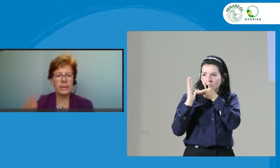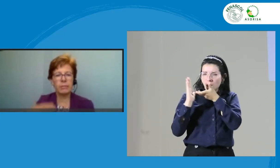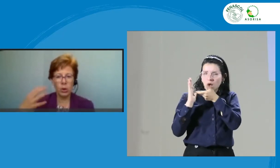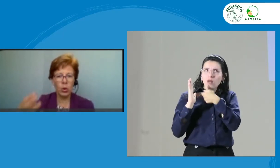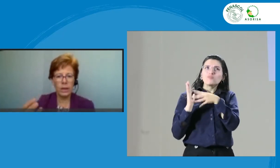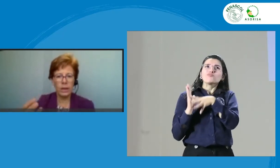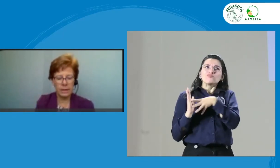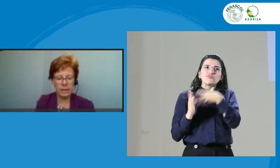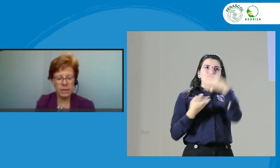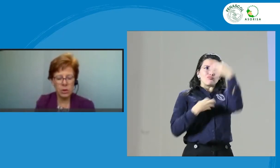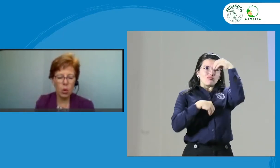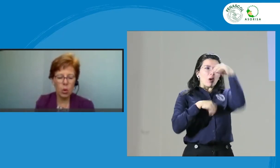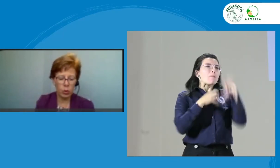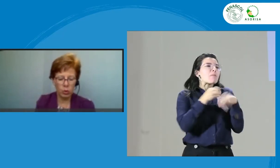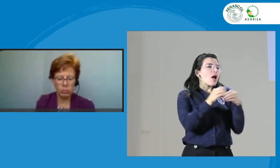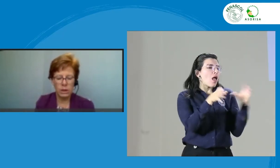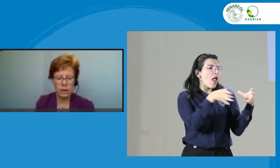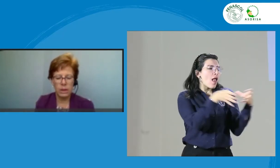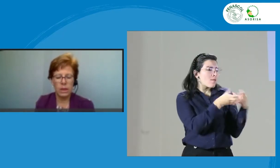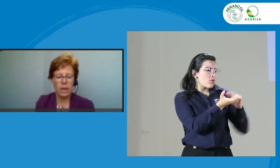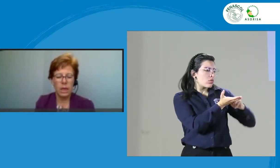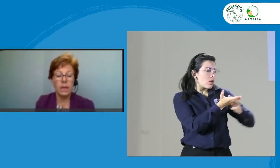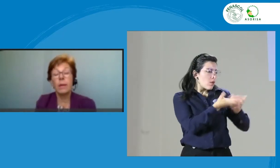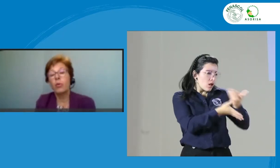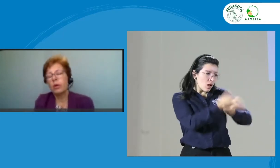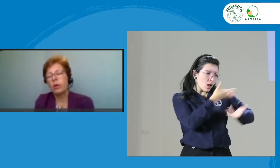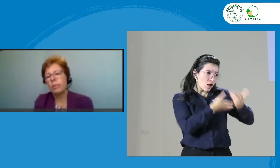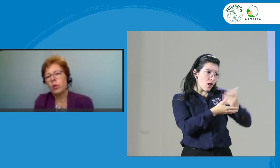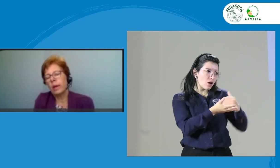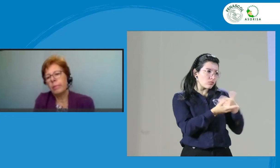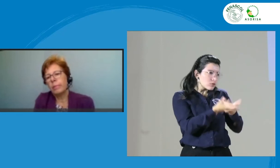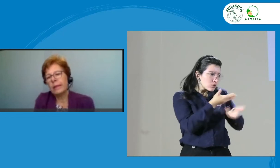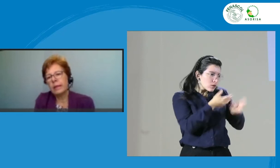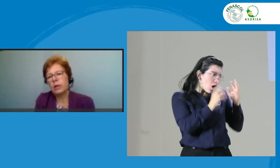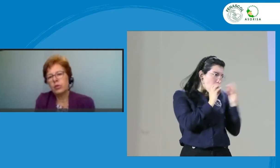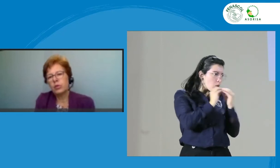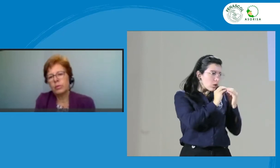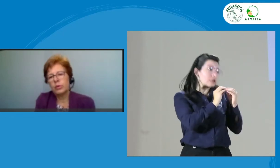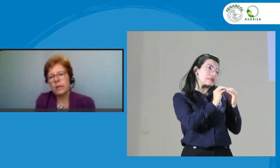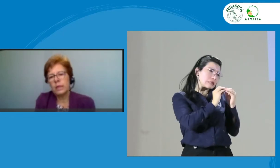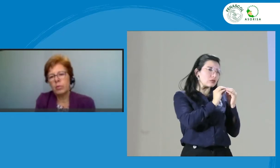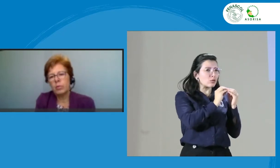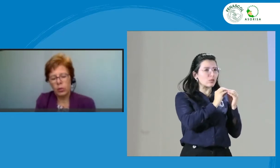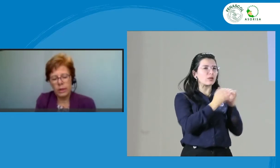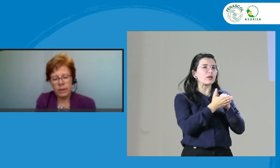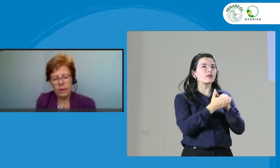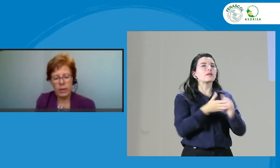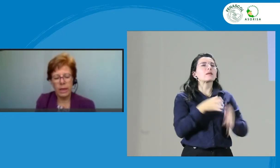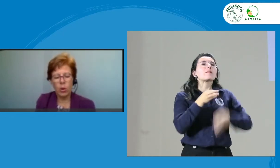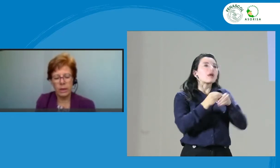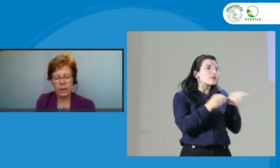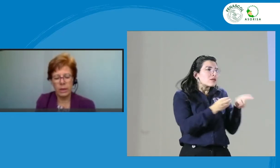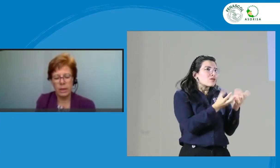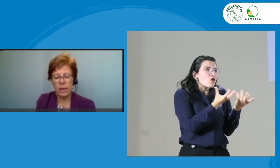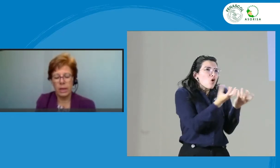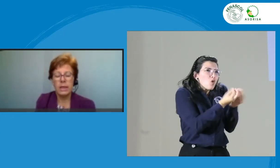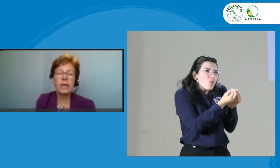mejor el servicio o no? ¿Qué puedo aprender de los miembros del equipo con quien trabajé hoy? ¿Y qué